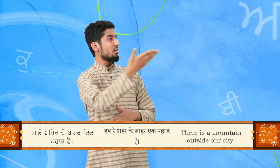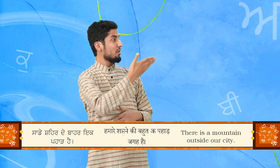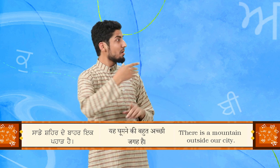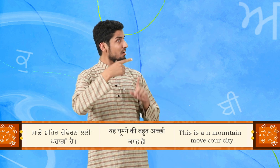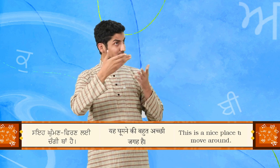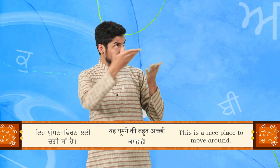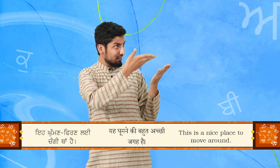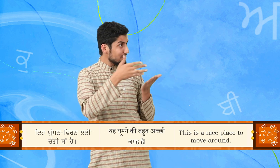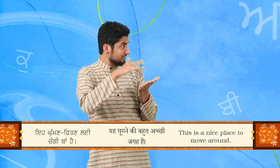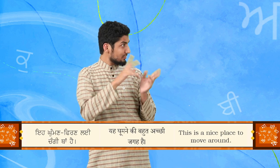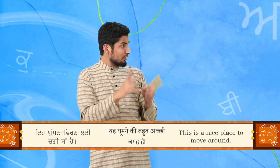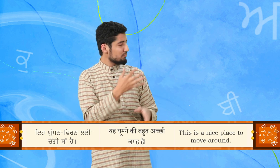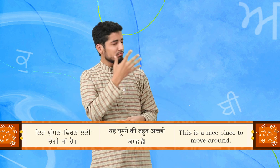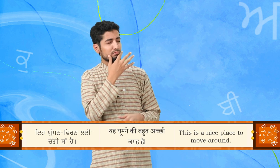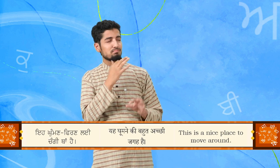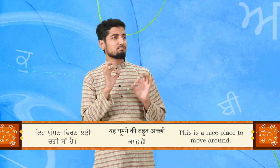एक कुम्मन फिरन लई चंगी था है